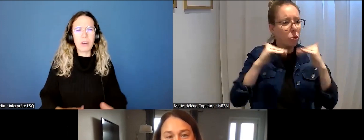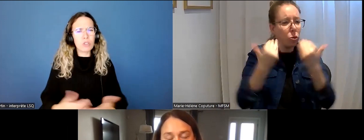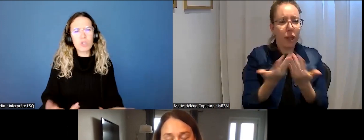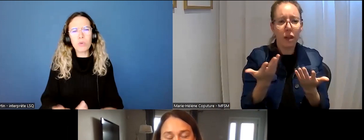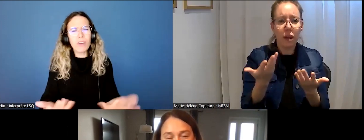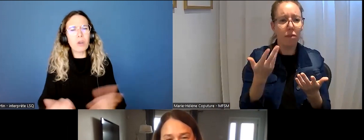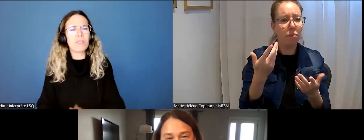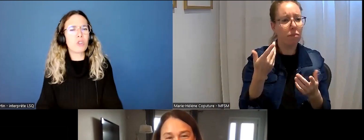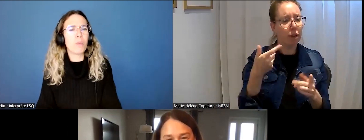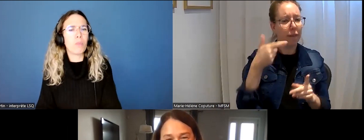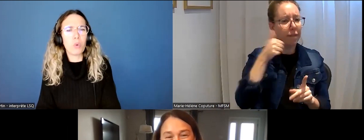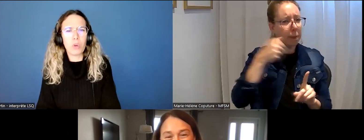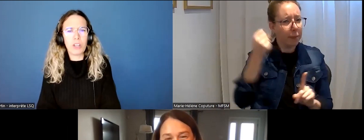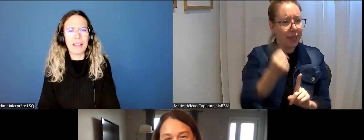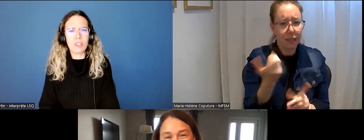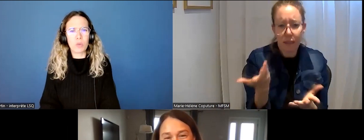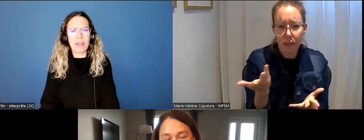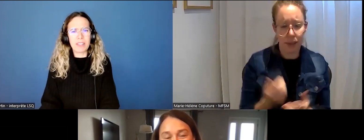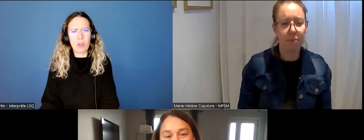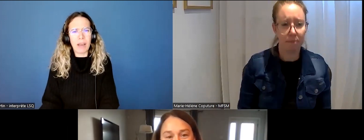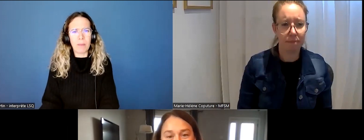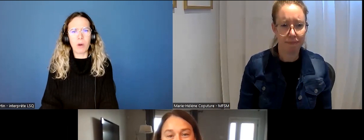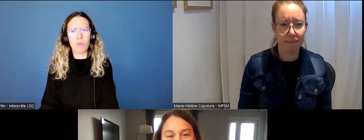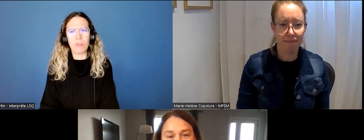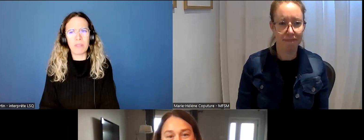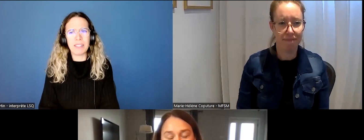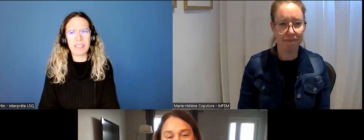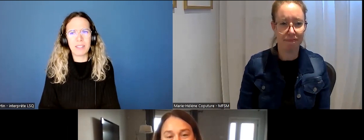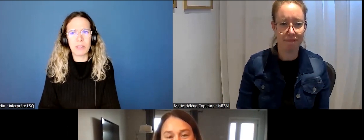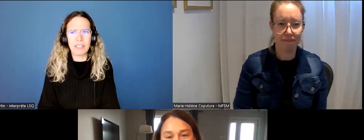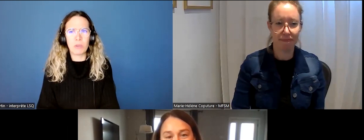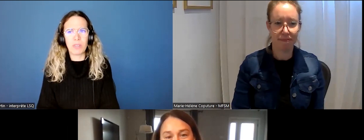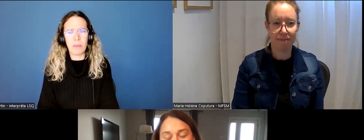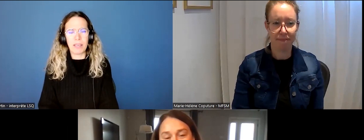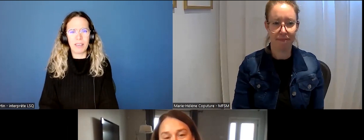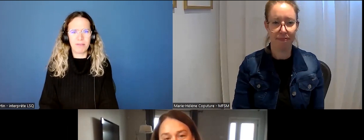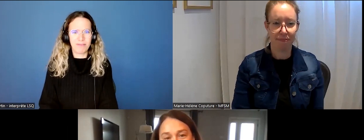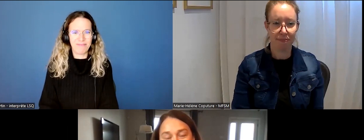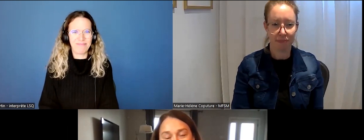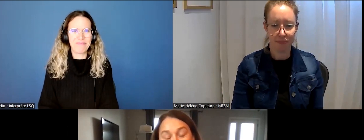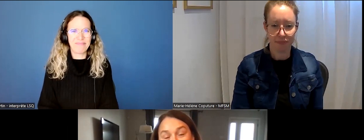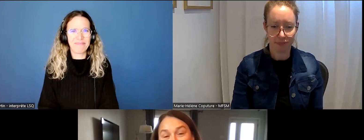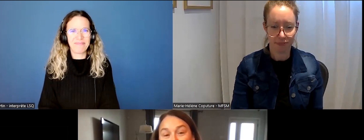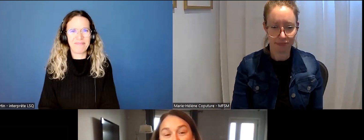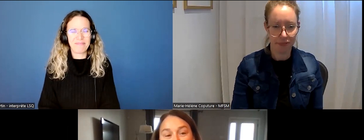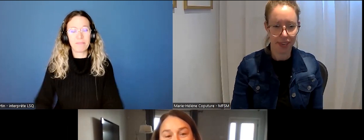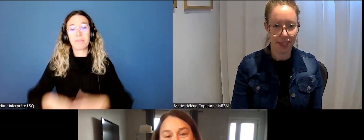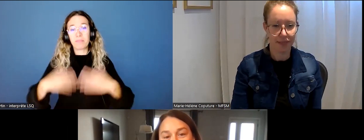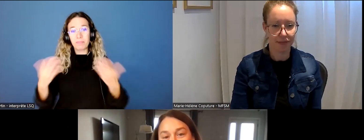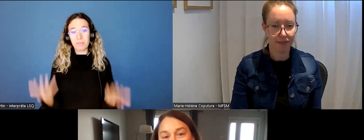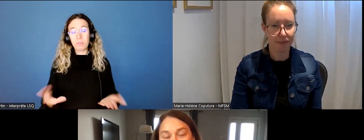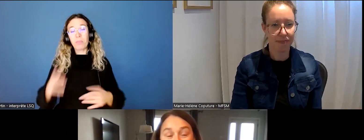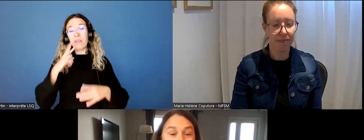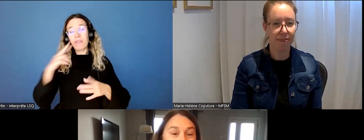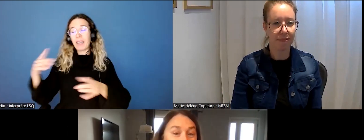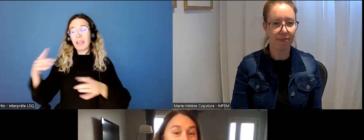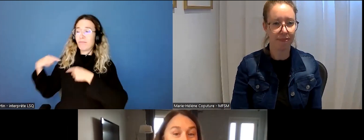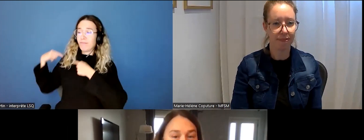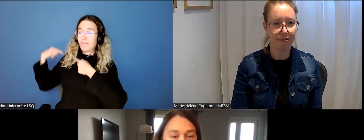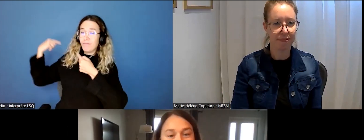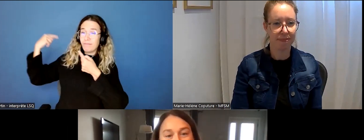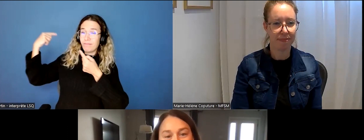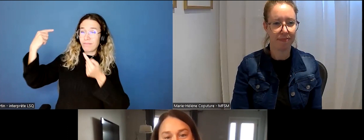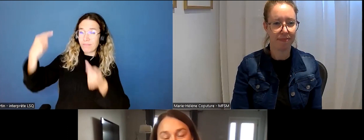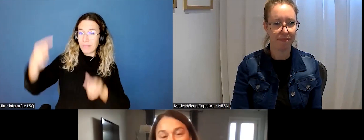qu'on n'en parlait pas? Est-ce que tu peux nous faire un petit topo de la situation par rapport aux féminicides ici au Québec? En fait, historiquement, il y avait